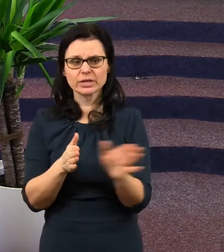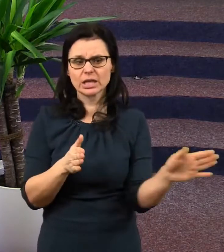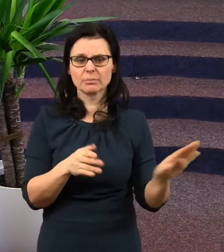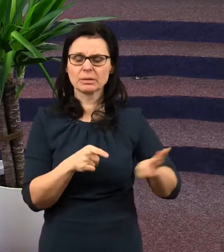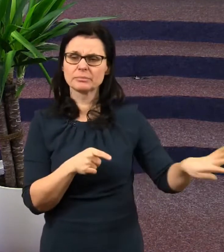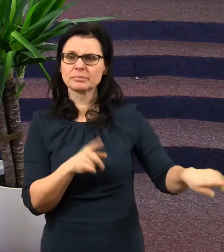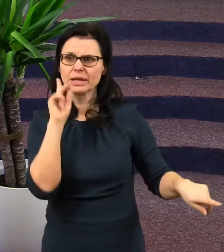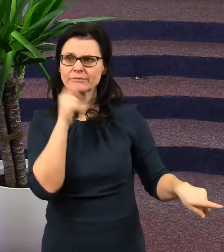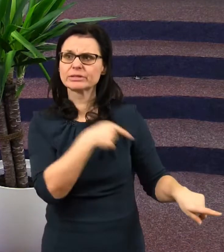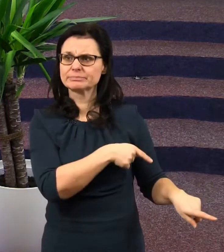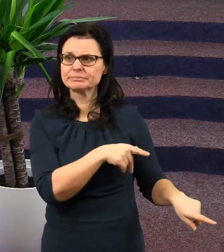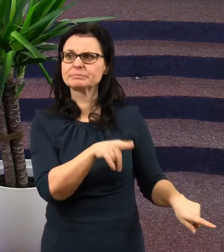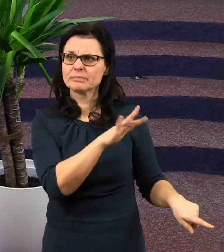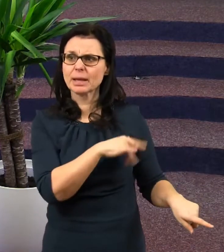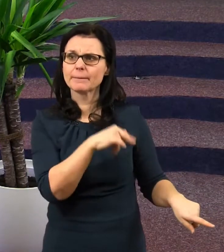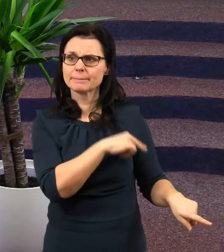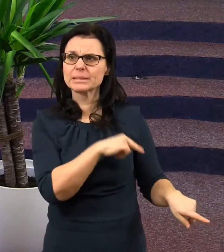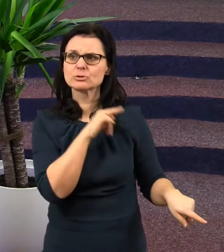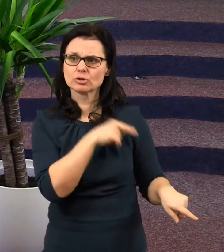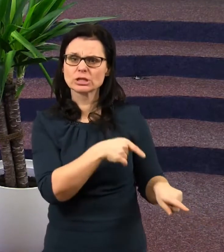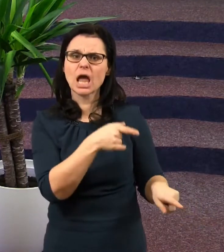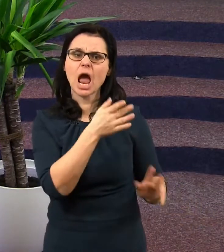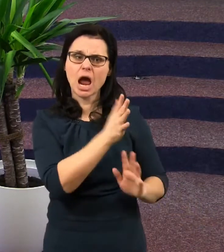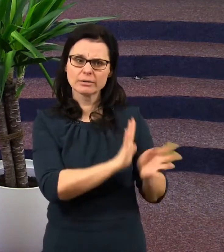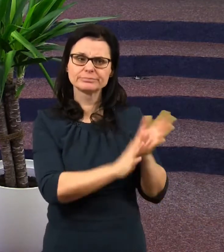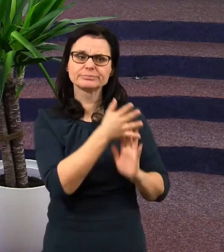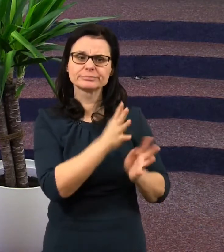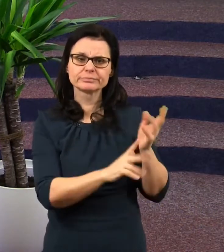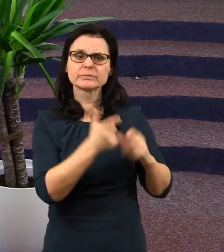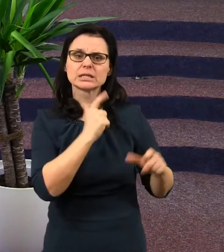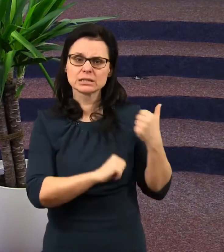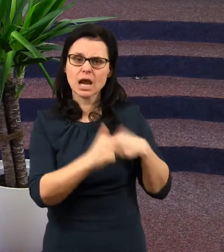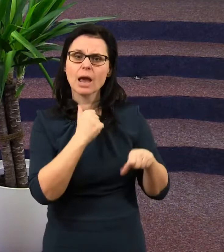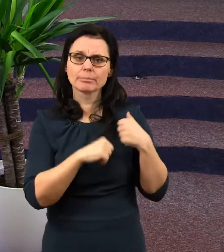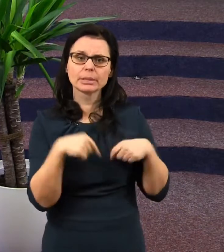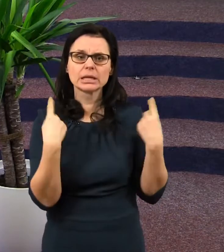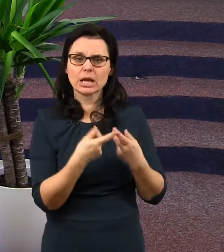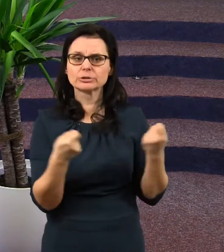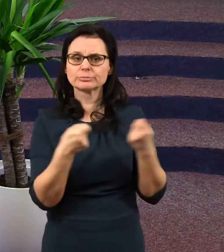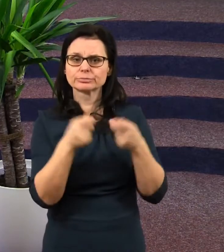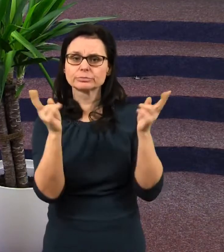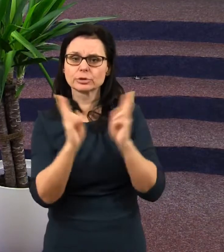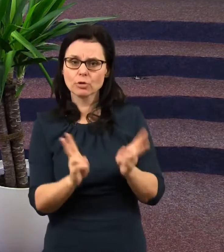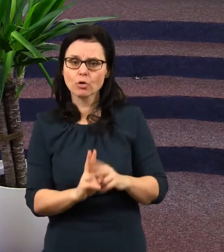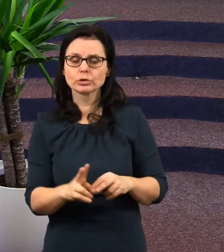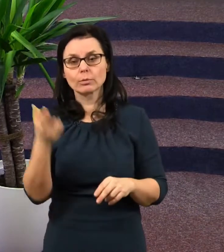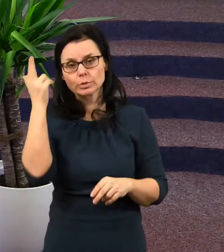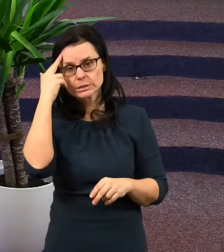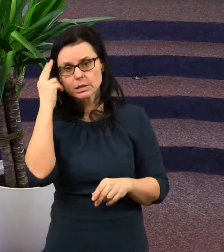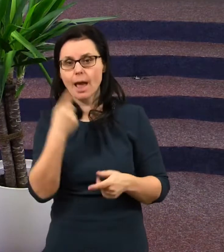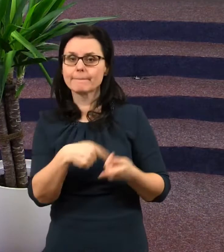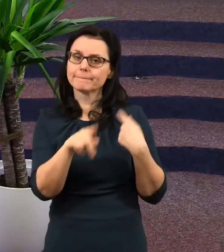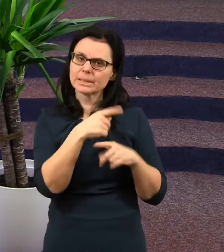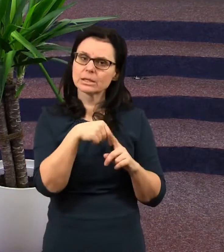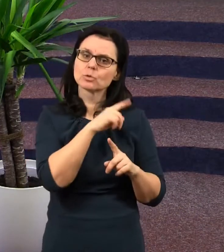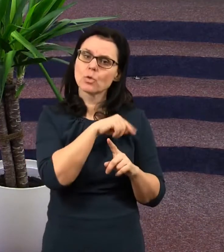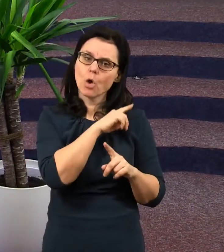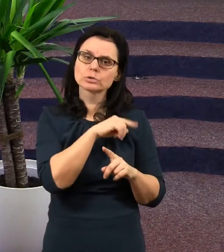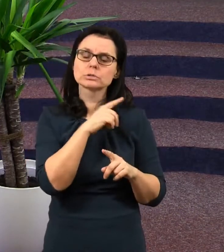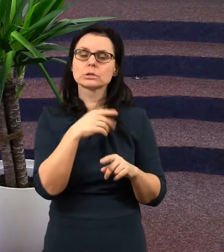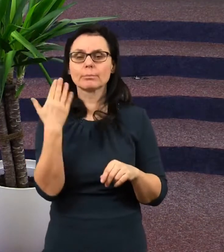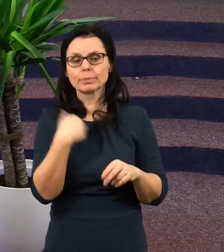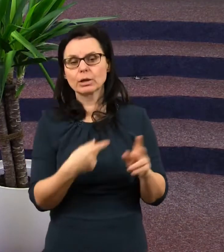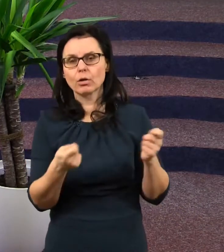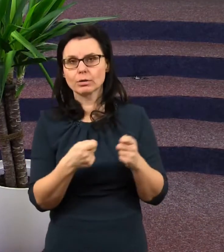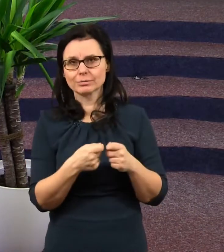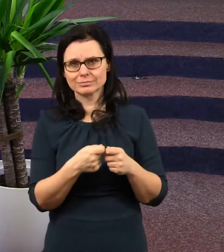budou vědět, aha, tam se smaží, tam se trápí naši známí, kteří kdysi v minulosti, my jsme je kdysi